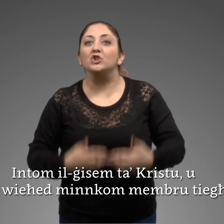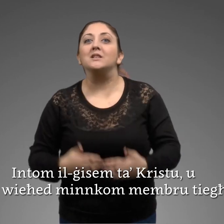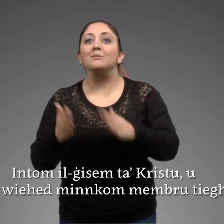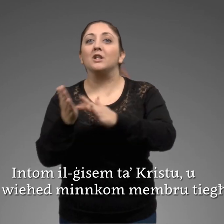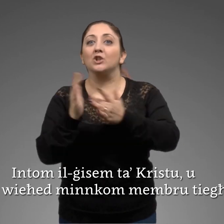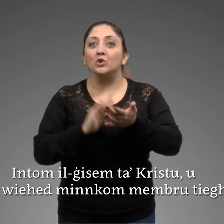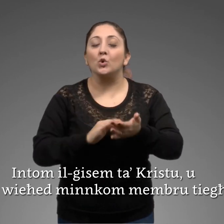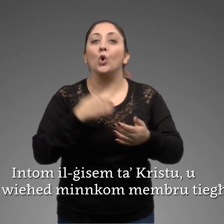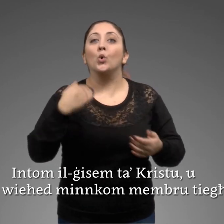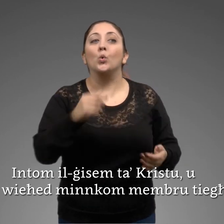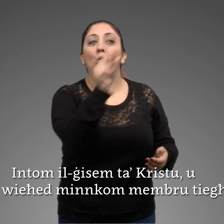kom membru tijaw